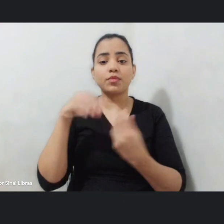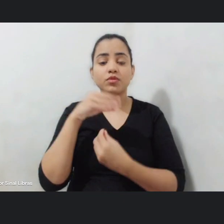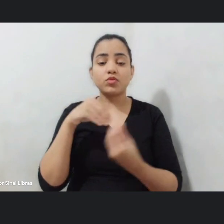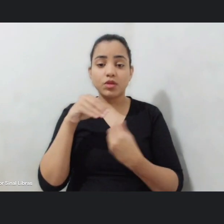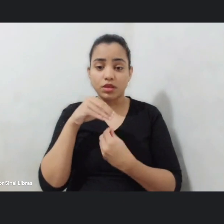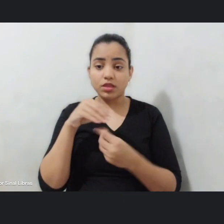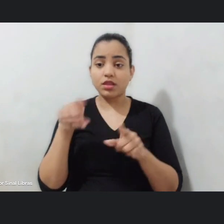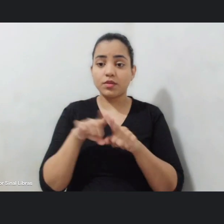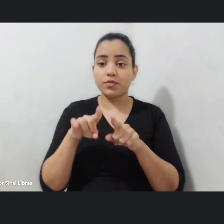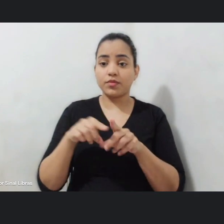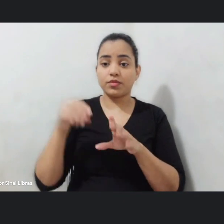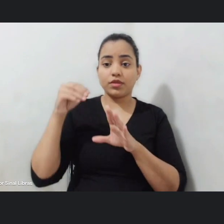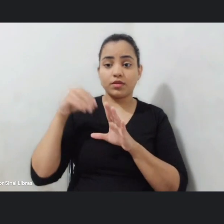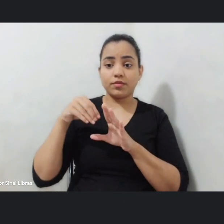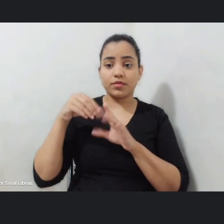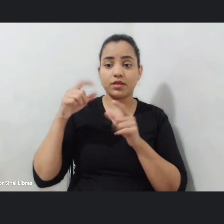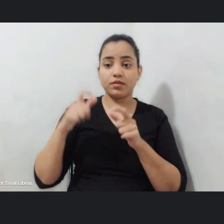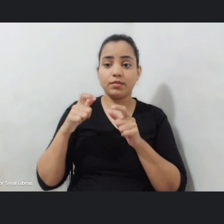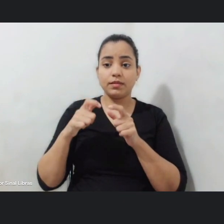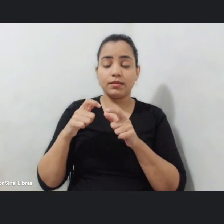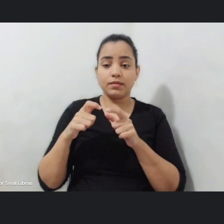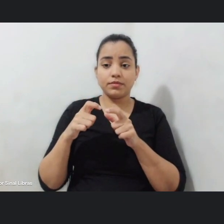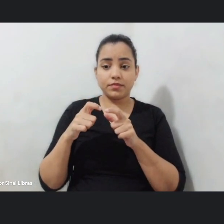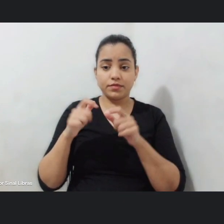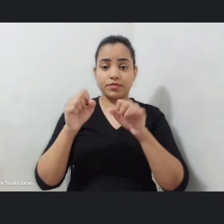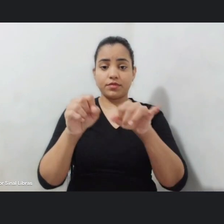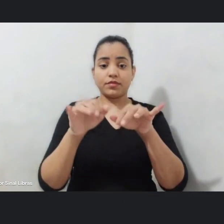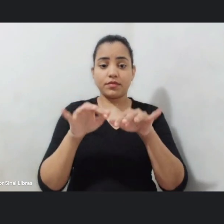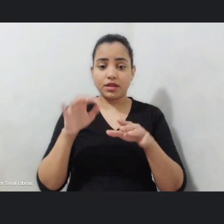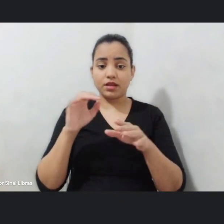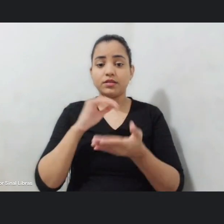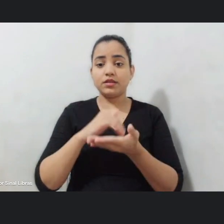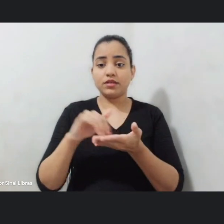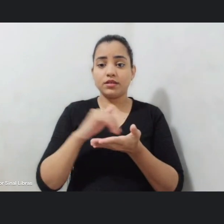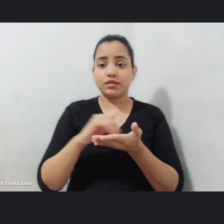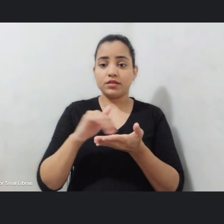secretaria do estado que está vendo